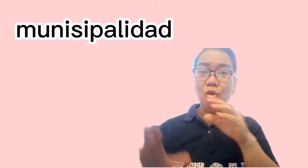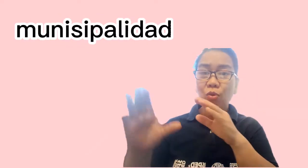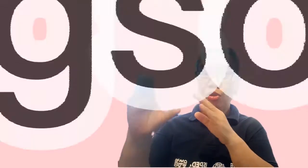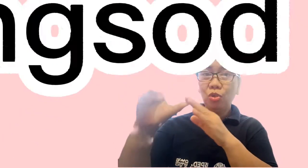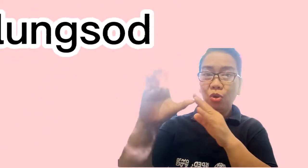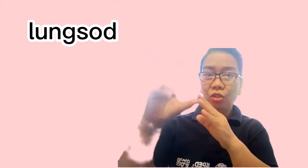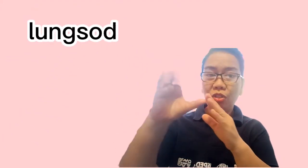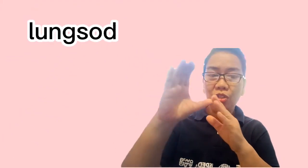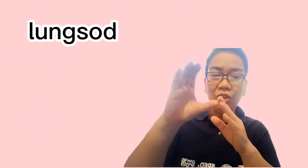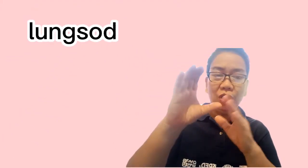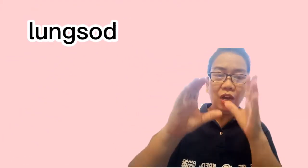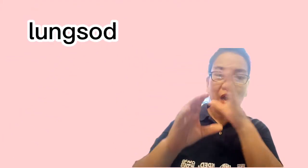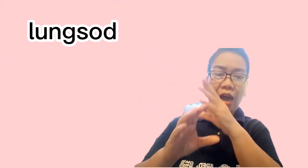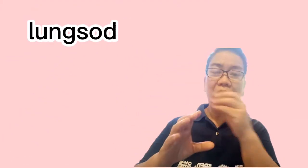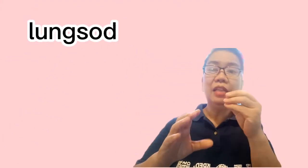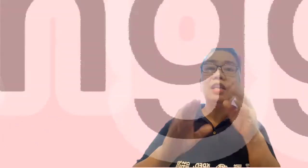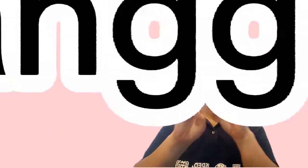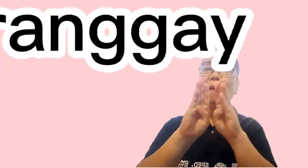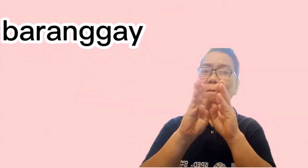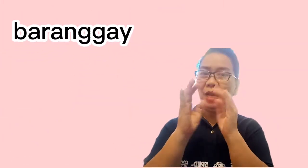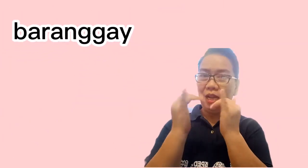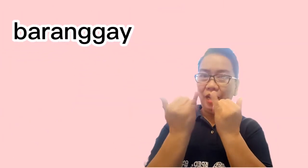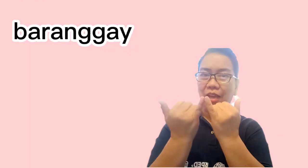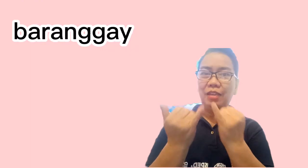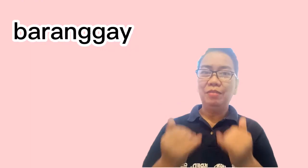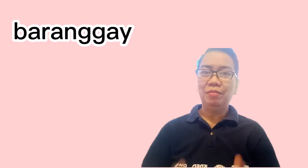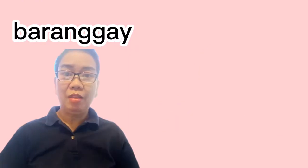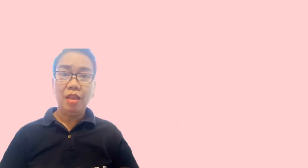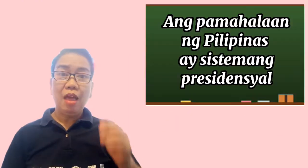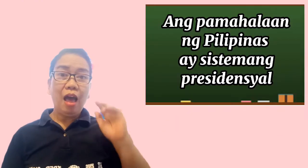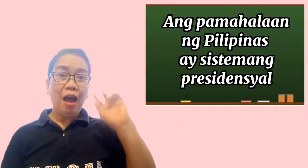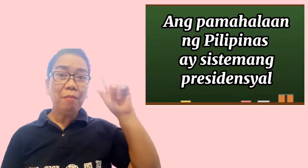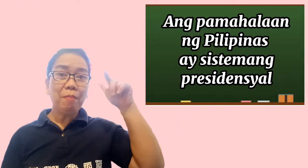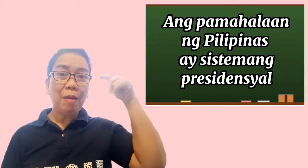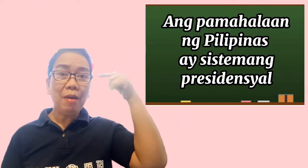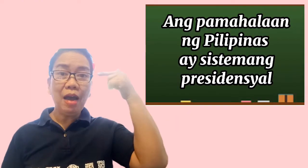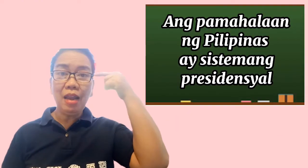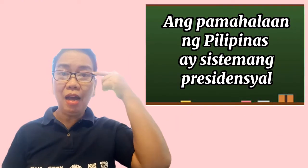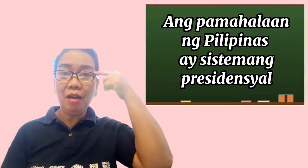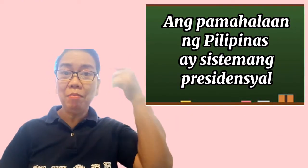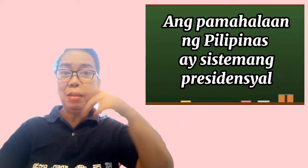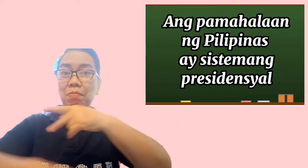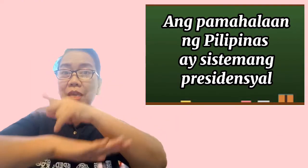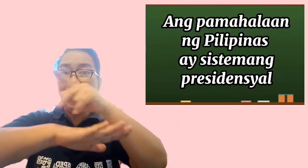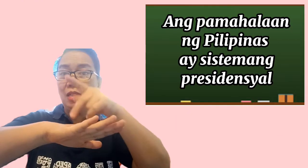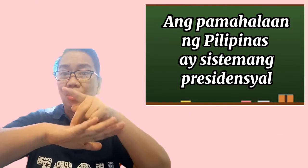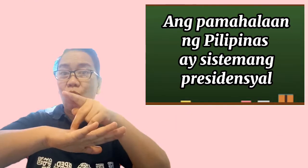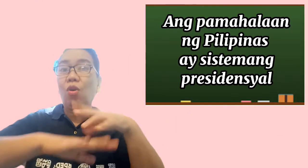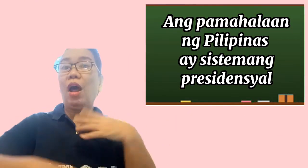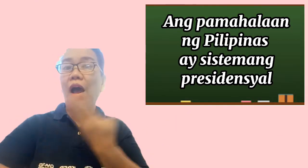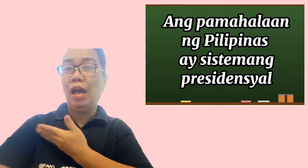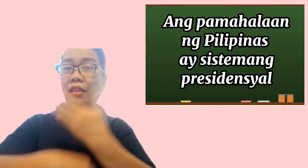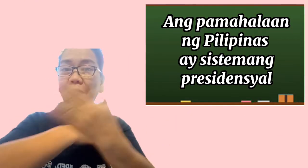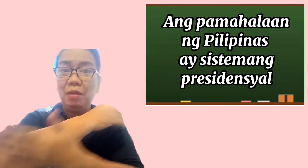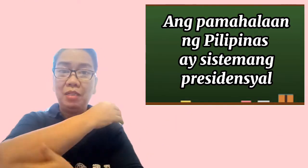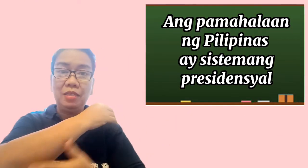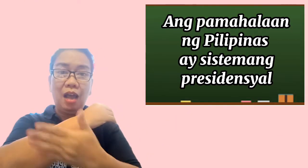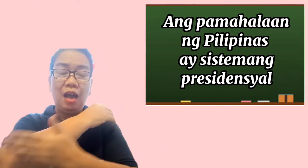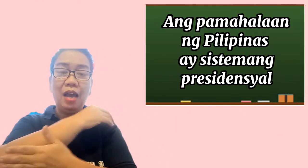lungsod, at barangay. Ang pamahalaang Pilipinas o ang ating bansa ay